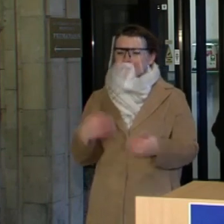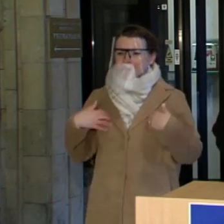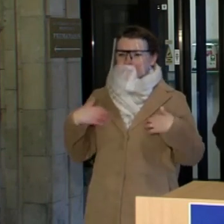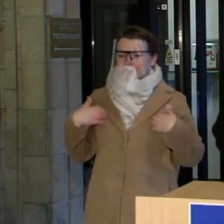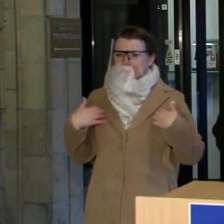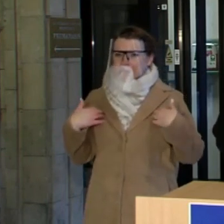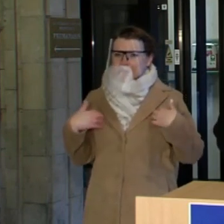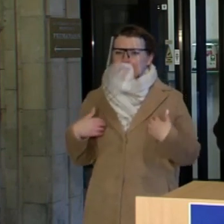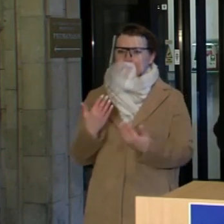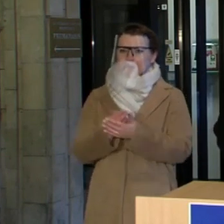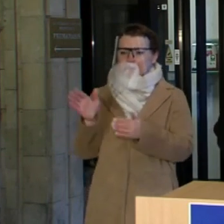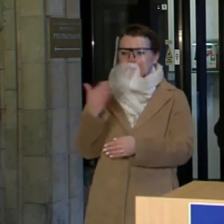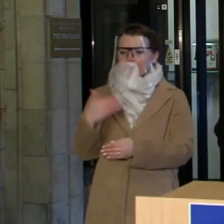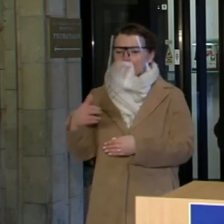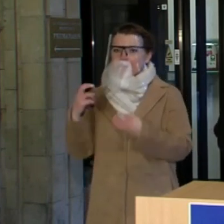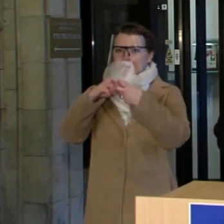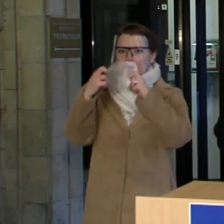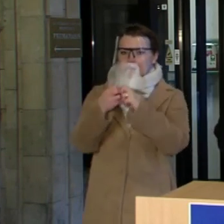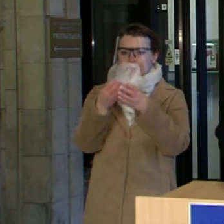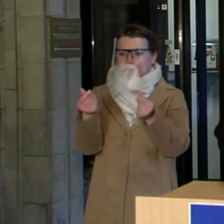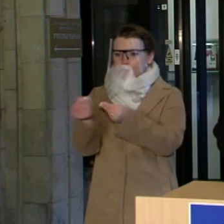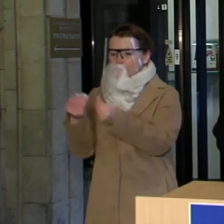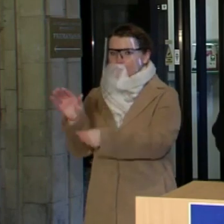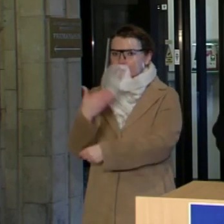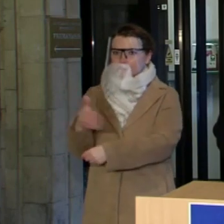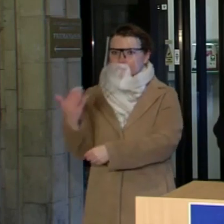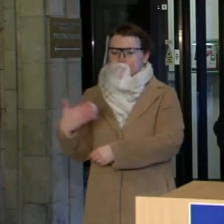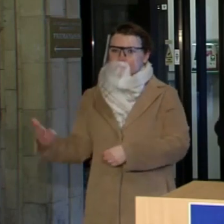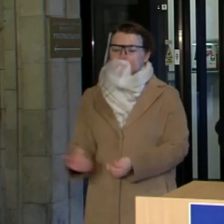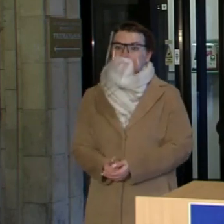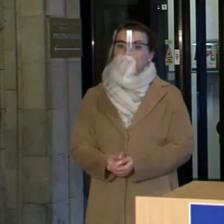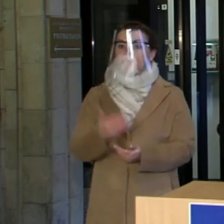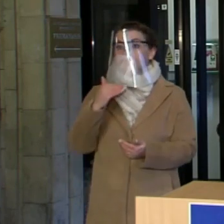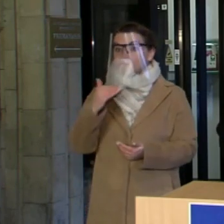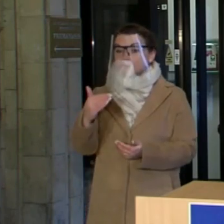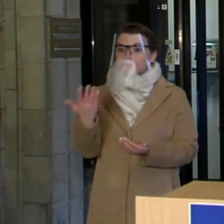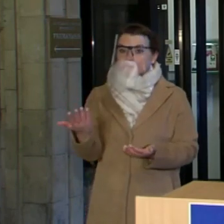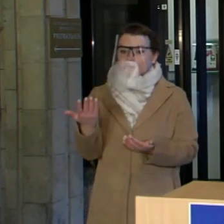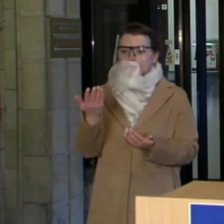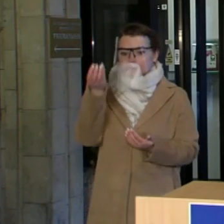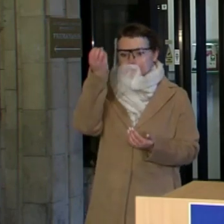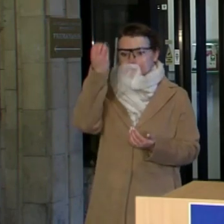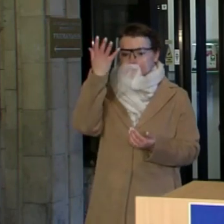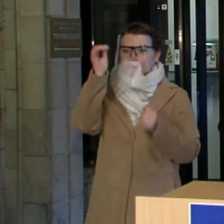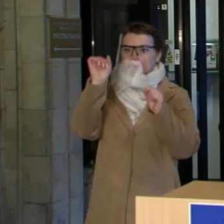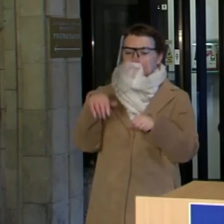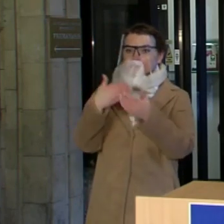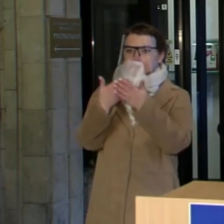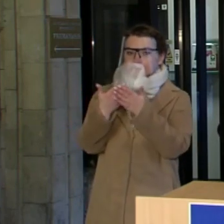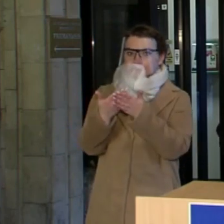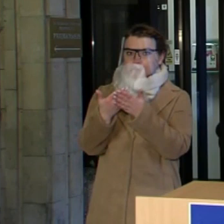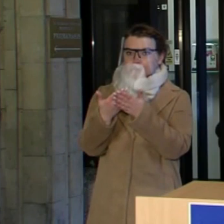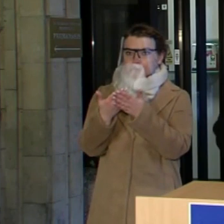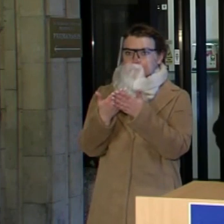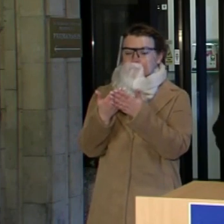paknopstomis, sprendžiant problemą Seigoje. Taip, ko gero galima išdalies tai suprasti, nes su tokio pobūdžio